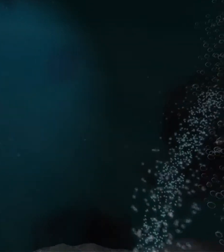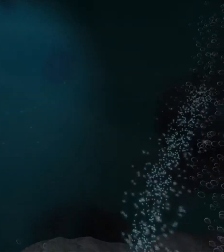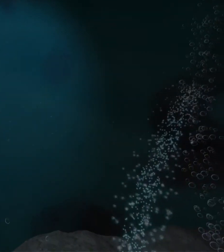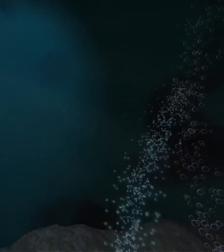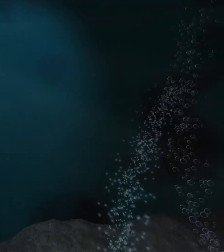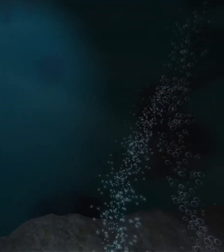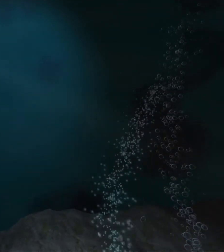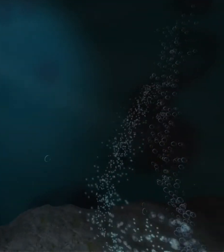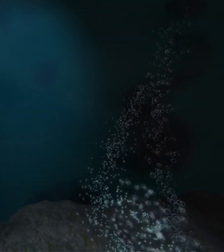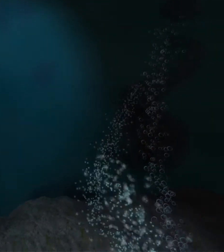Dasije.